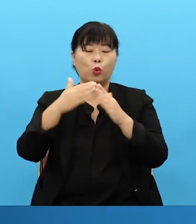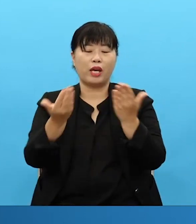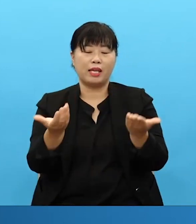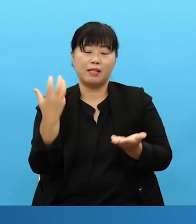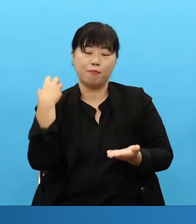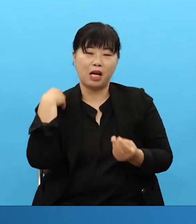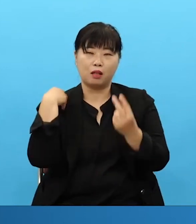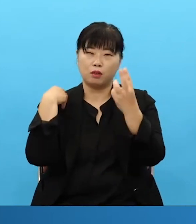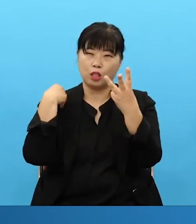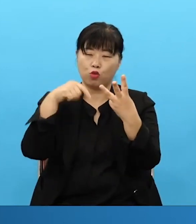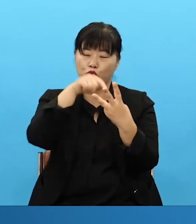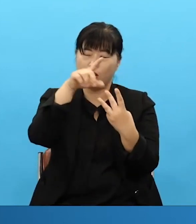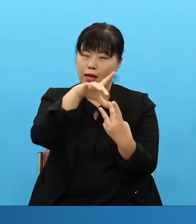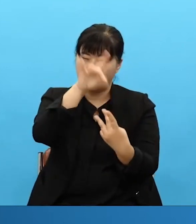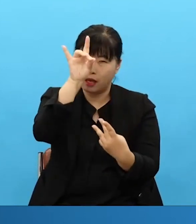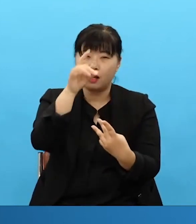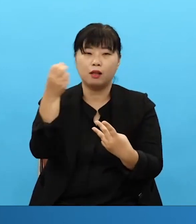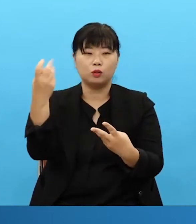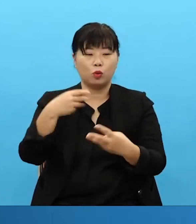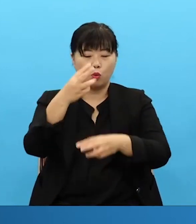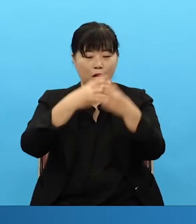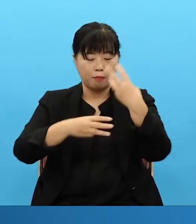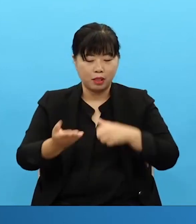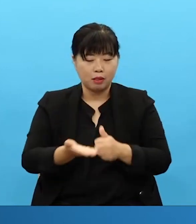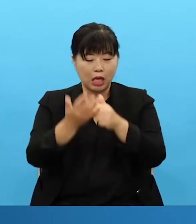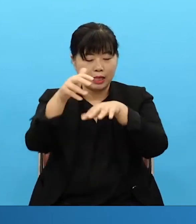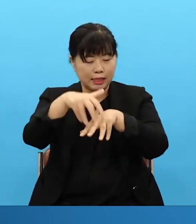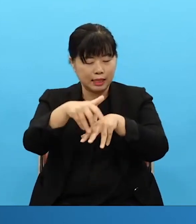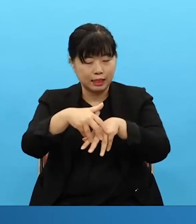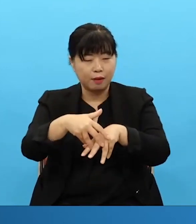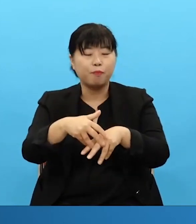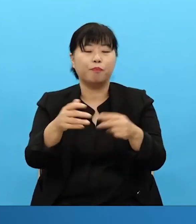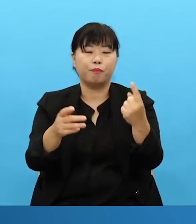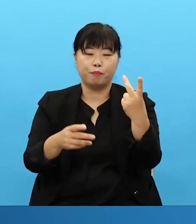그러면서 이제 실제망대를 세우는 거죠. And then we raised up our actual partizan.